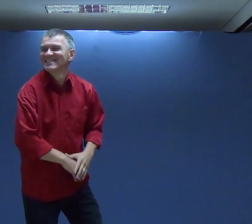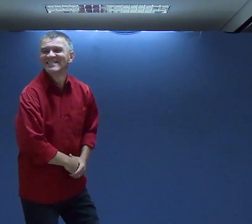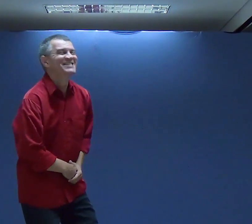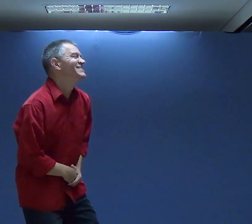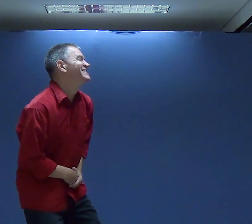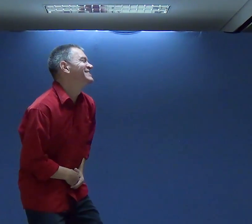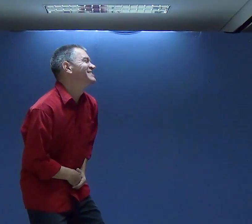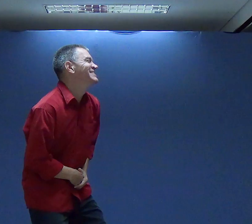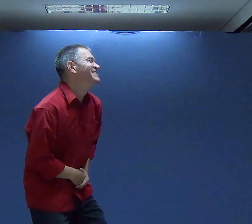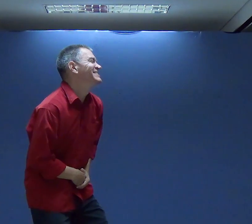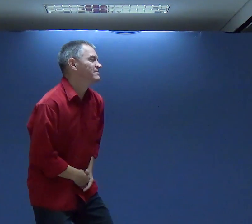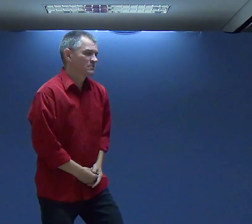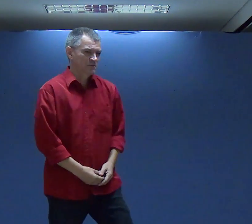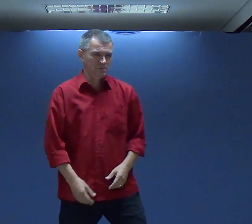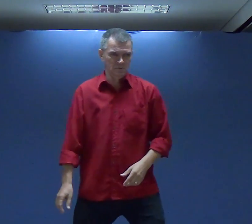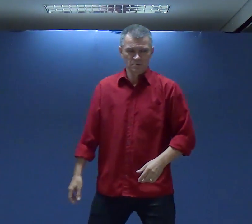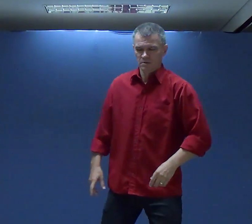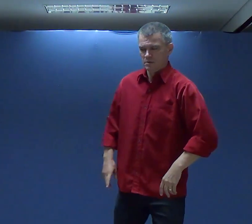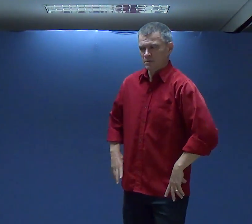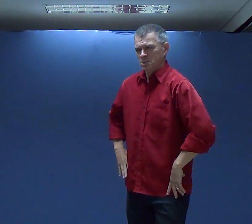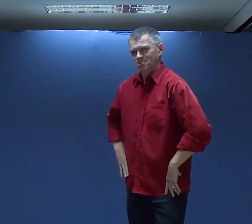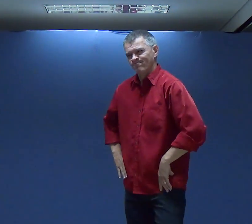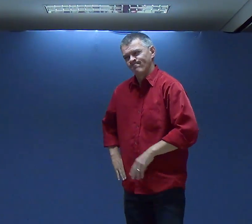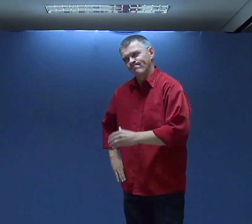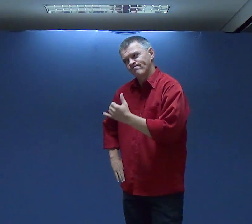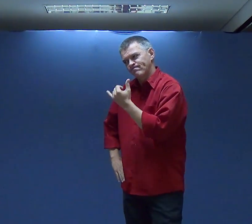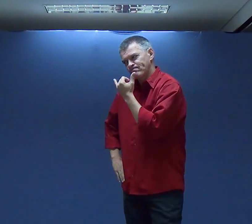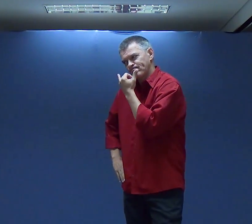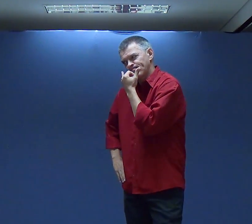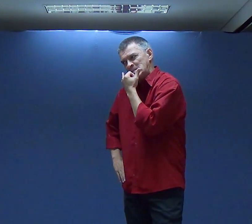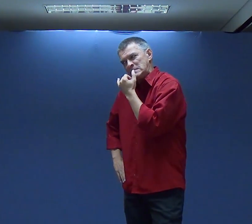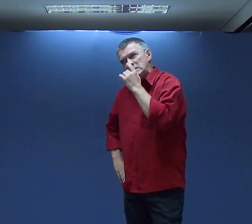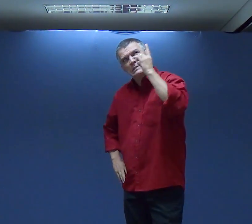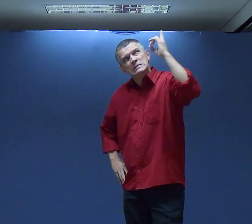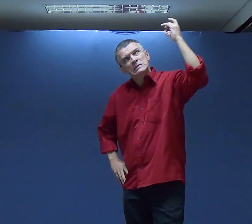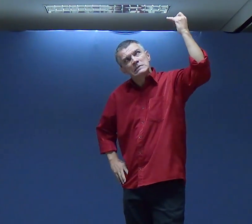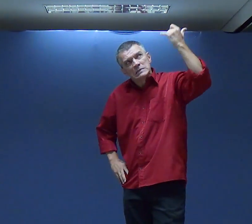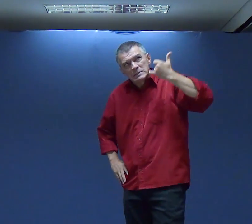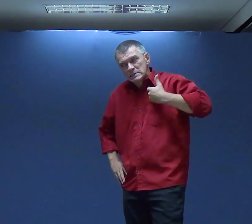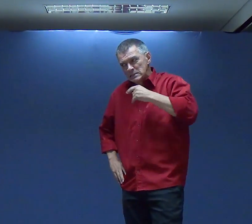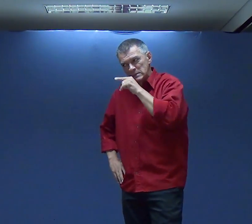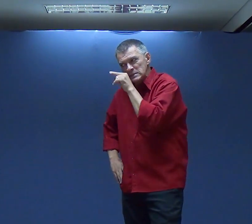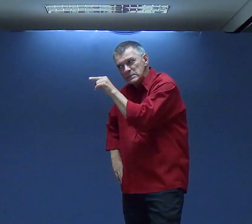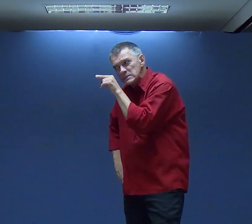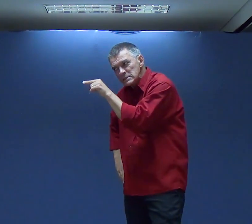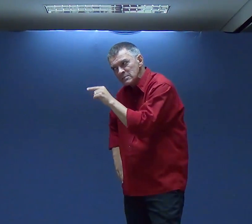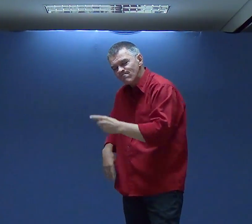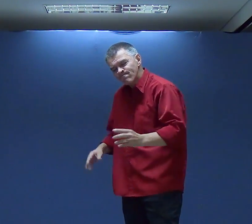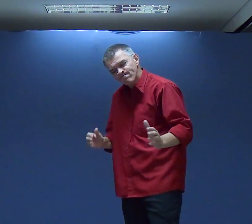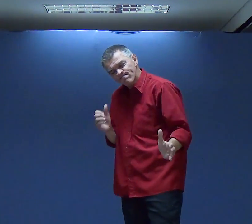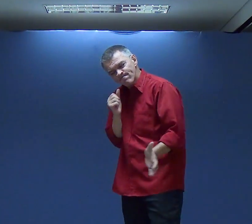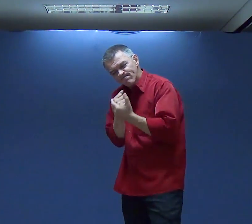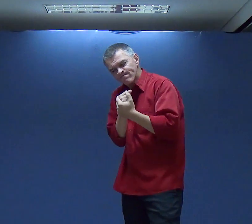Davi está Não né Tudo bem Com a sua vida Evidente E Natan Diz Deus